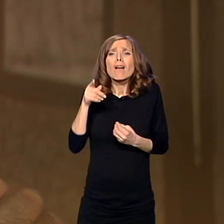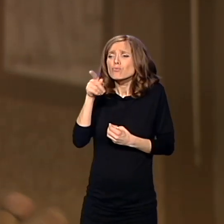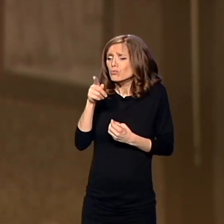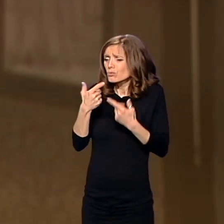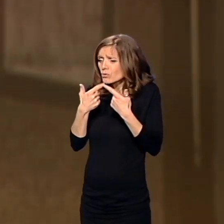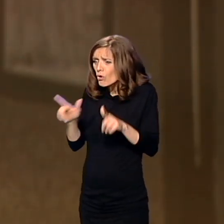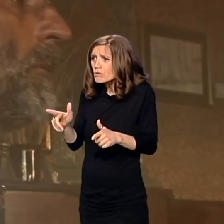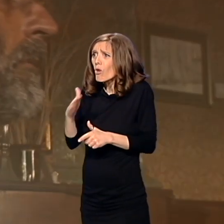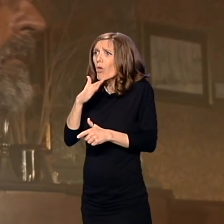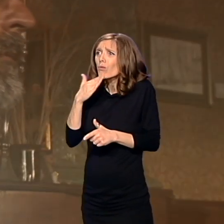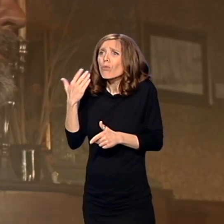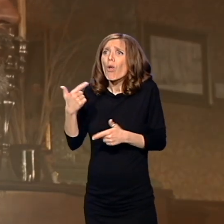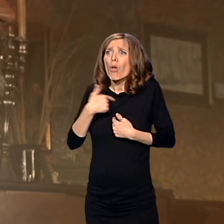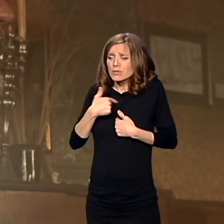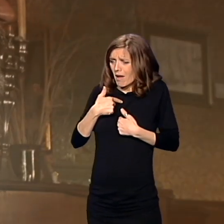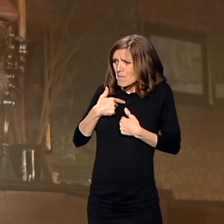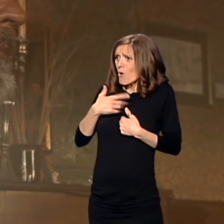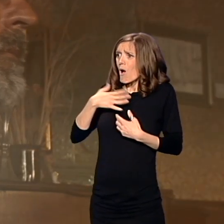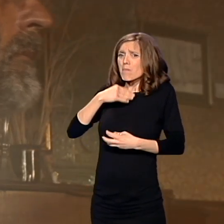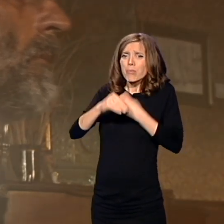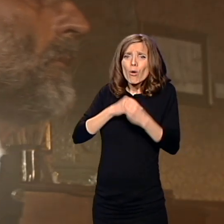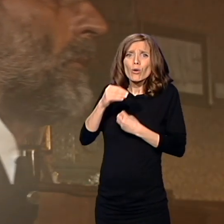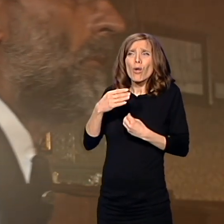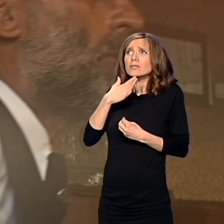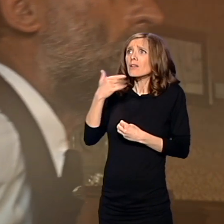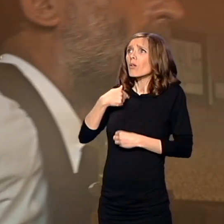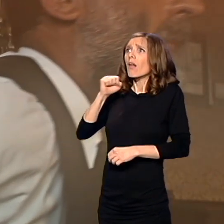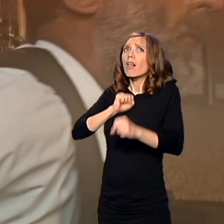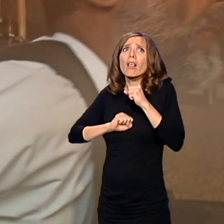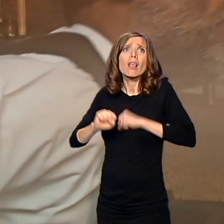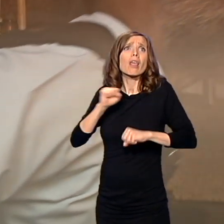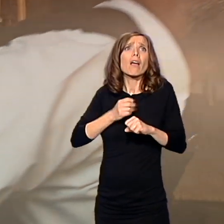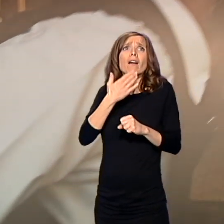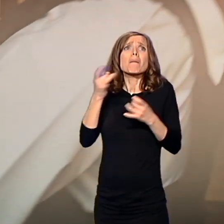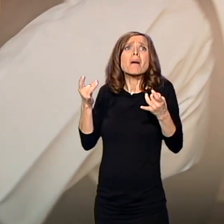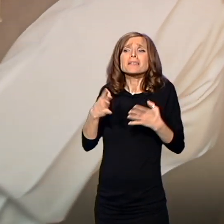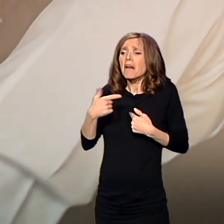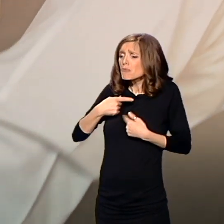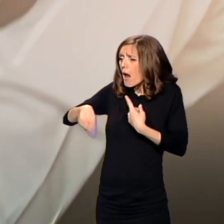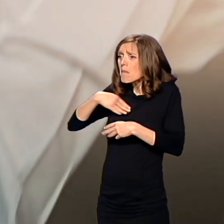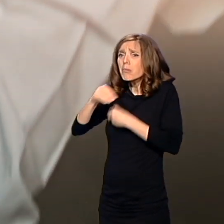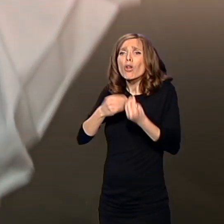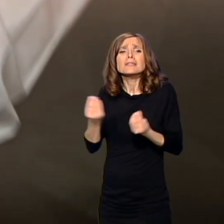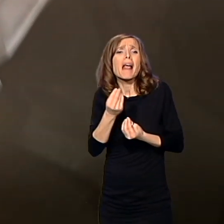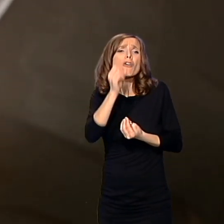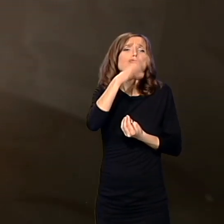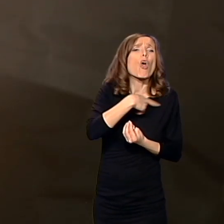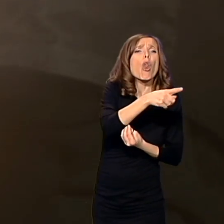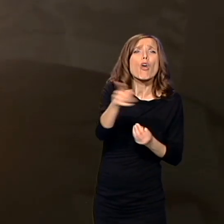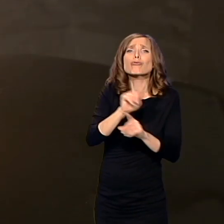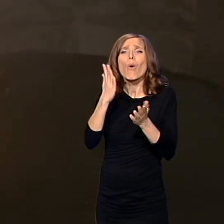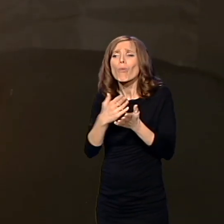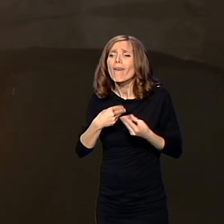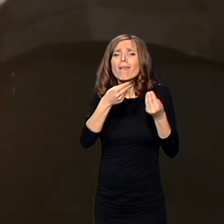ovoliko nesreće i iskušenja meni i mojima, koji nismo nikad nikome zla učinili, nego samo